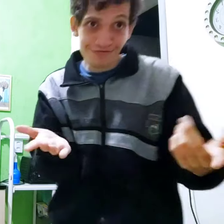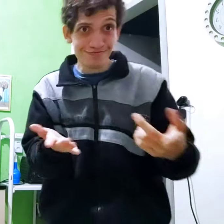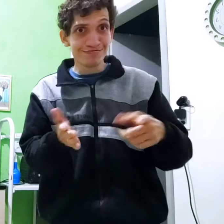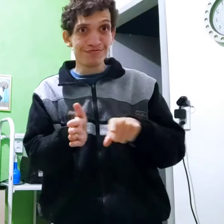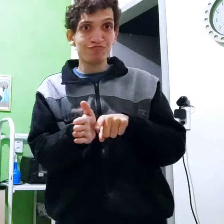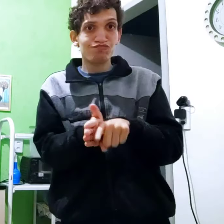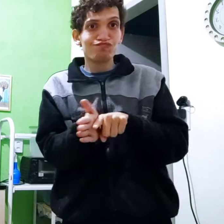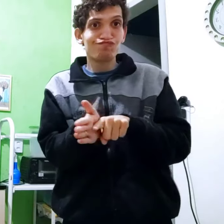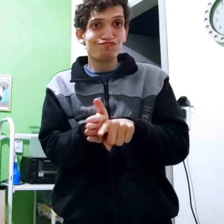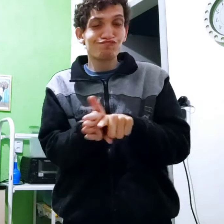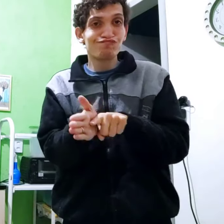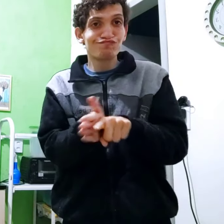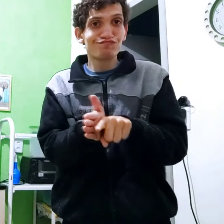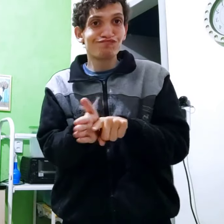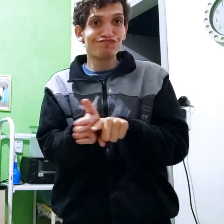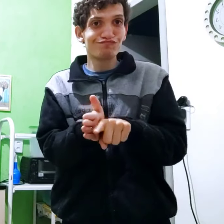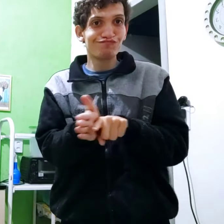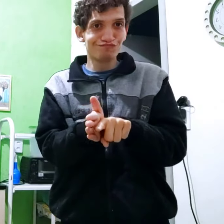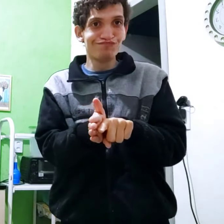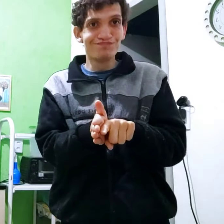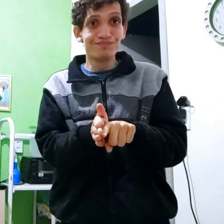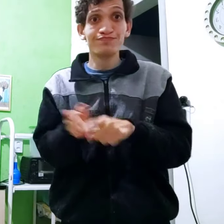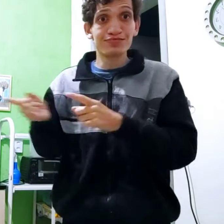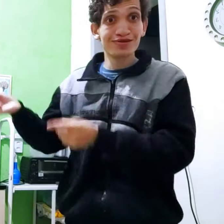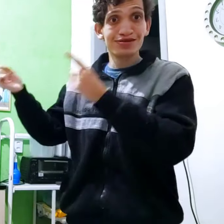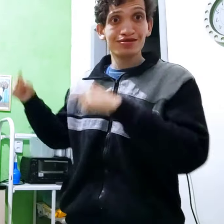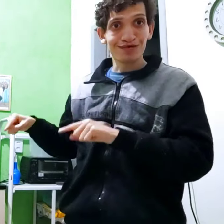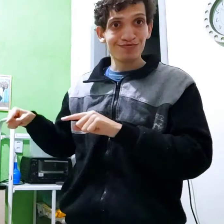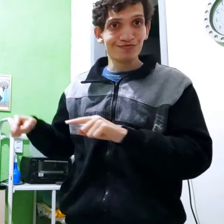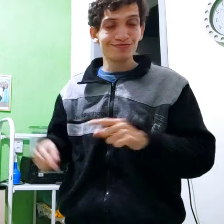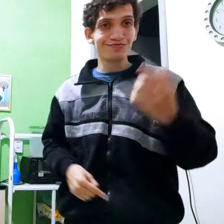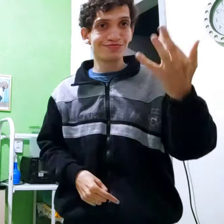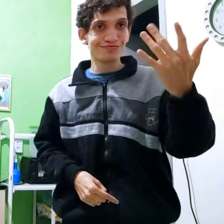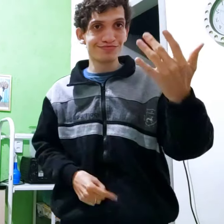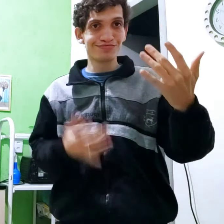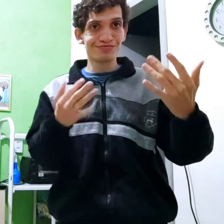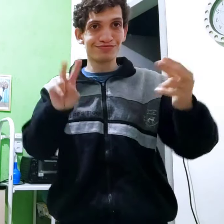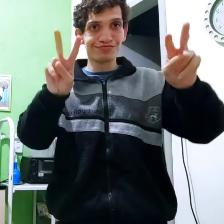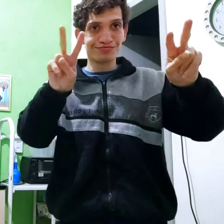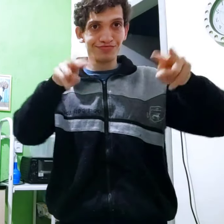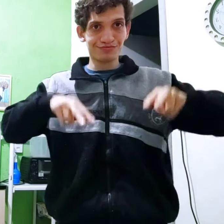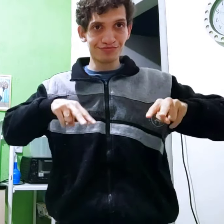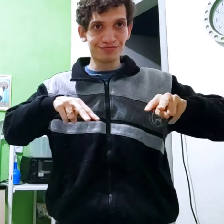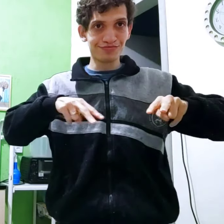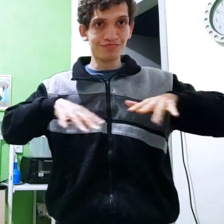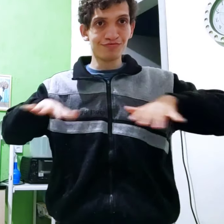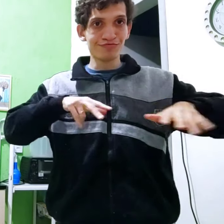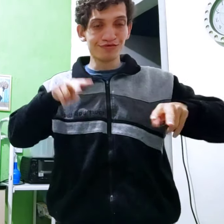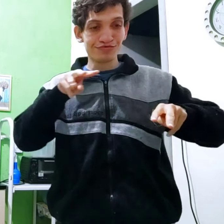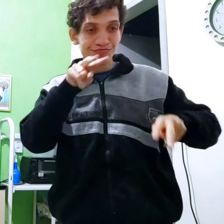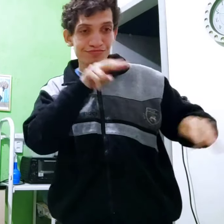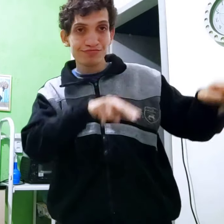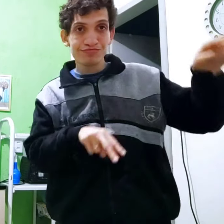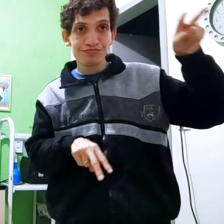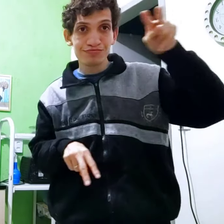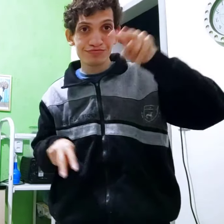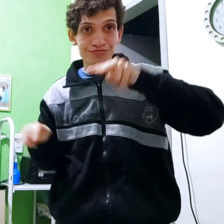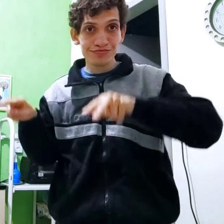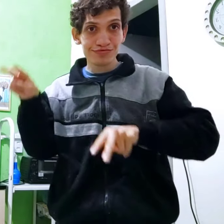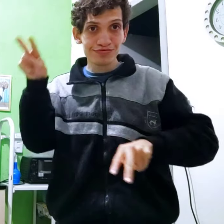Dessa forma Faz isso E o de baixo As mãos estão assim E a movimentação